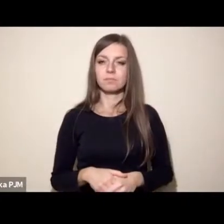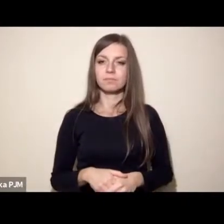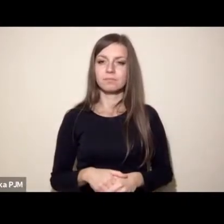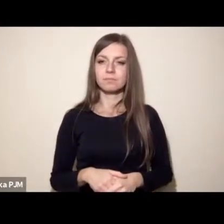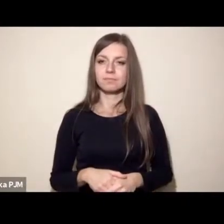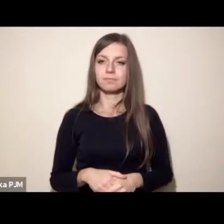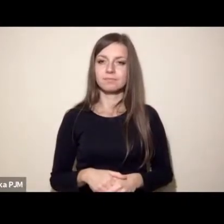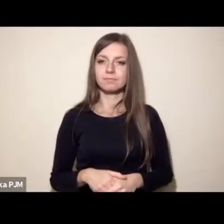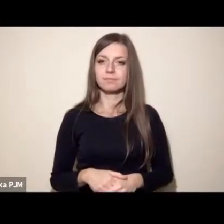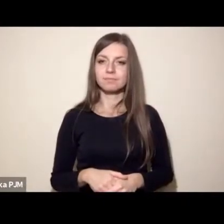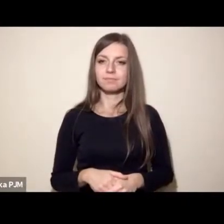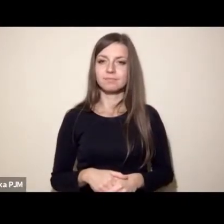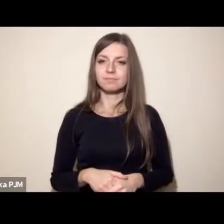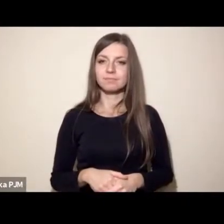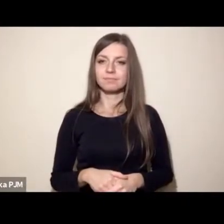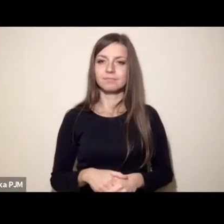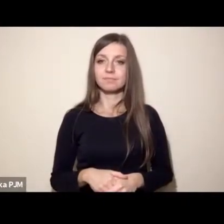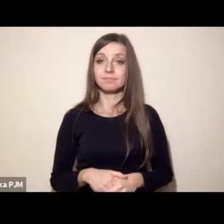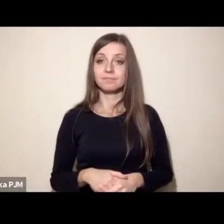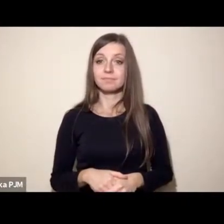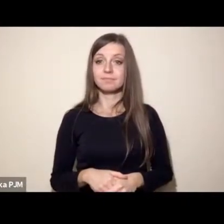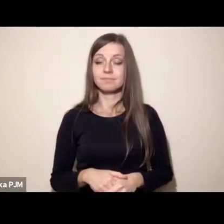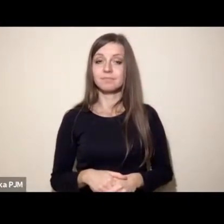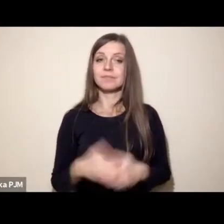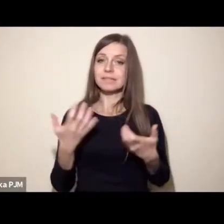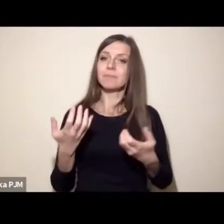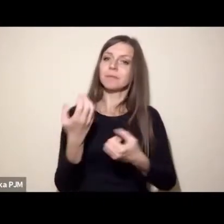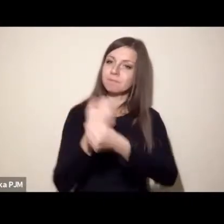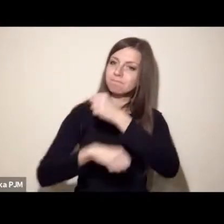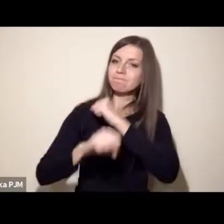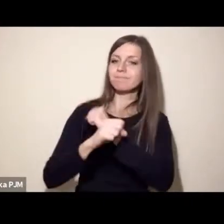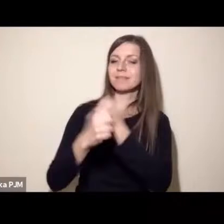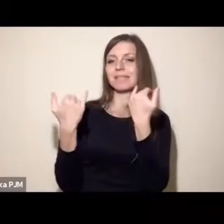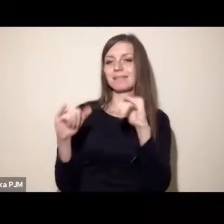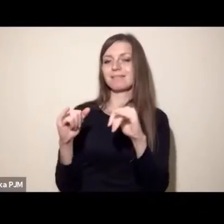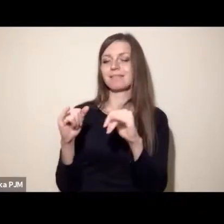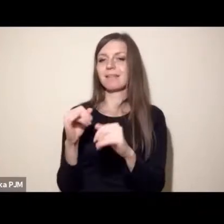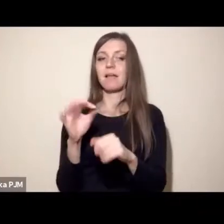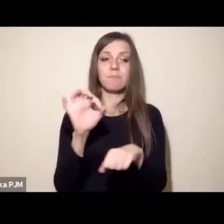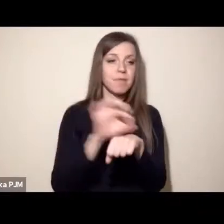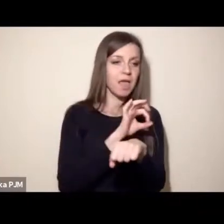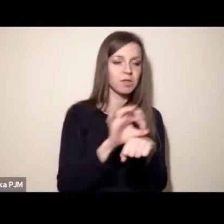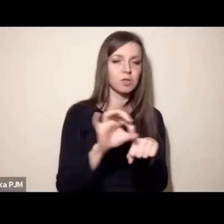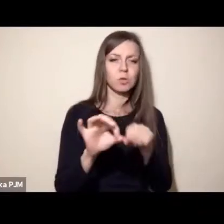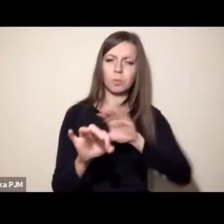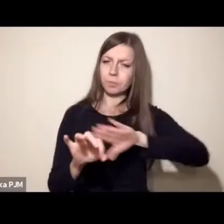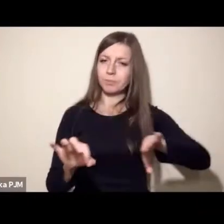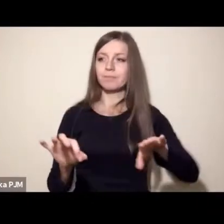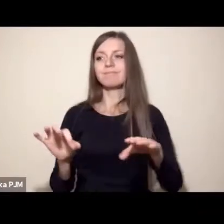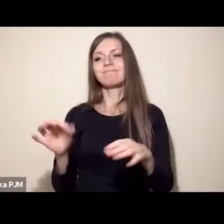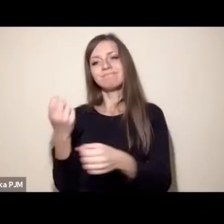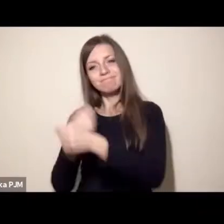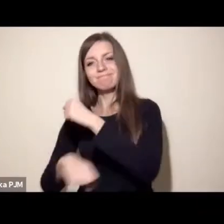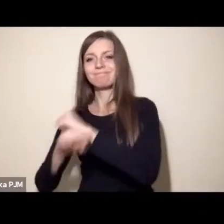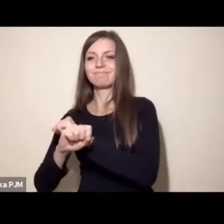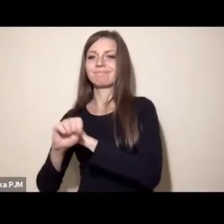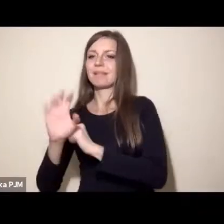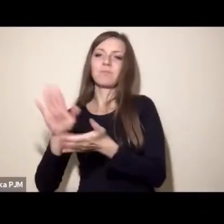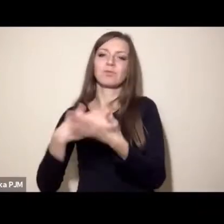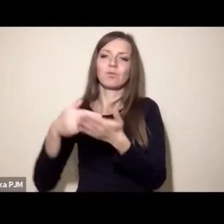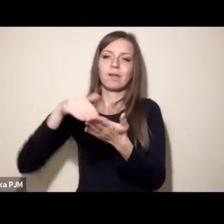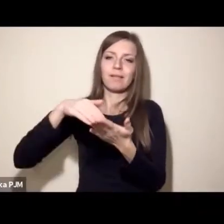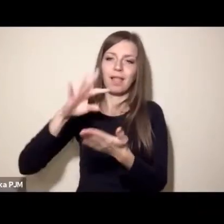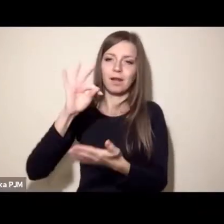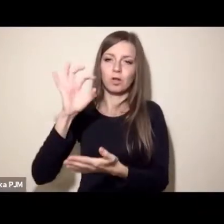alternatywnych może produktów mięsnych, czy pseudomięsnych oczywiście, tak jak tofu chociażby,